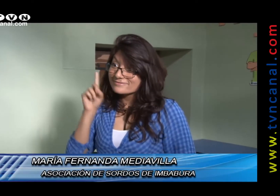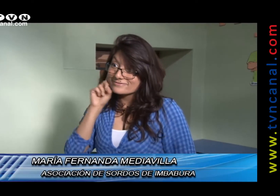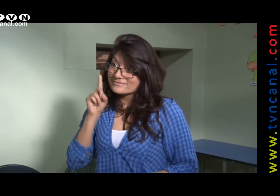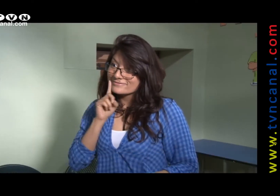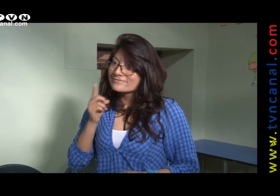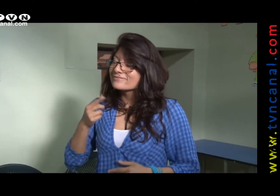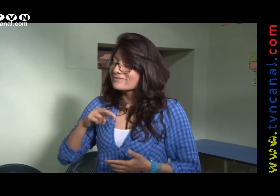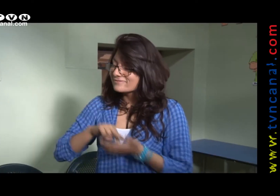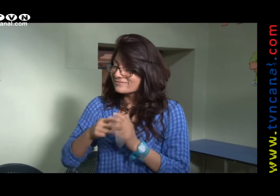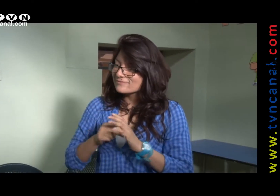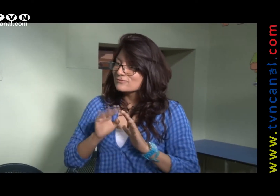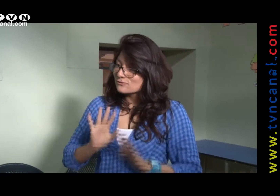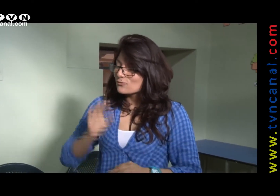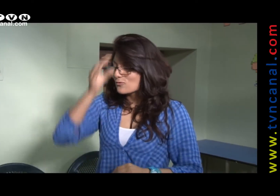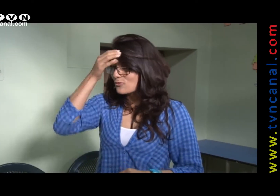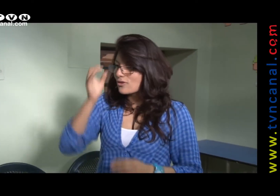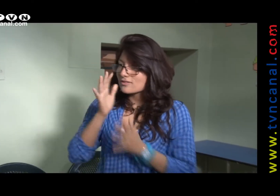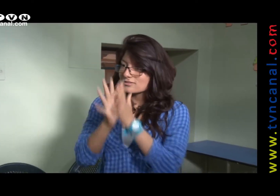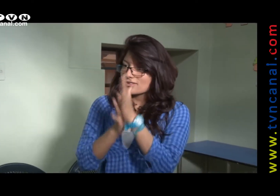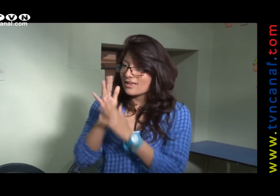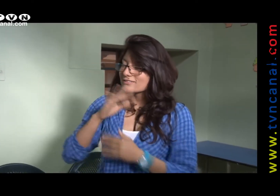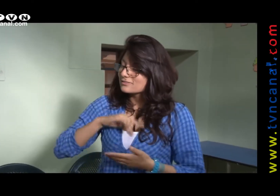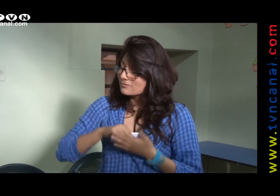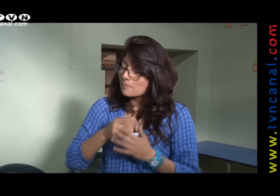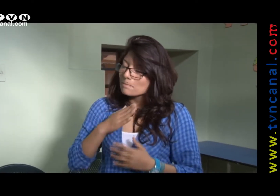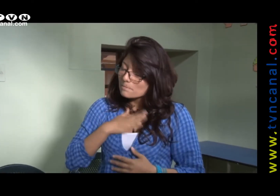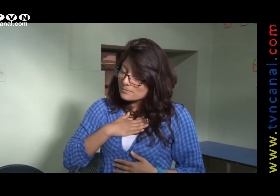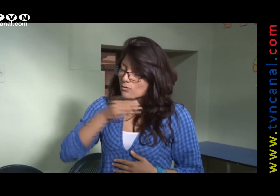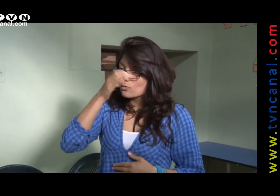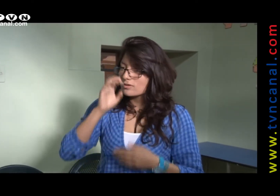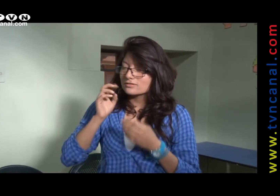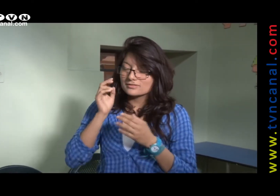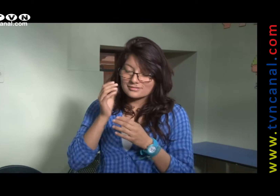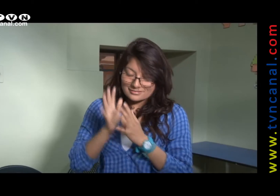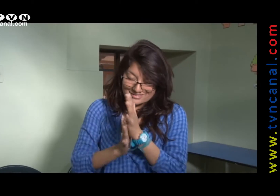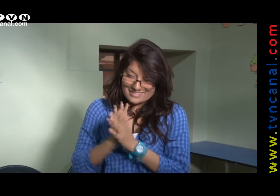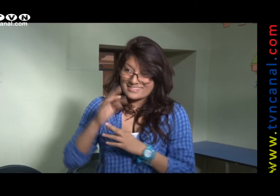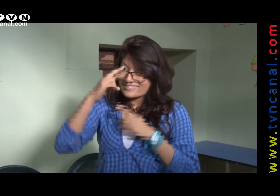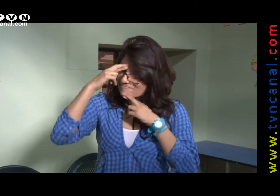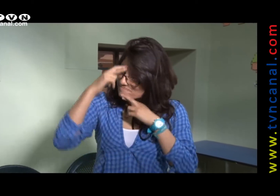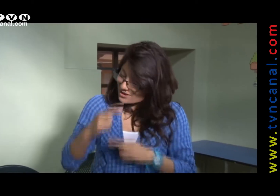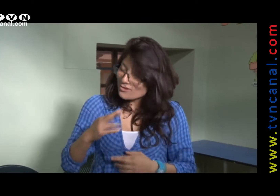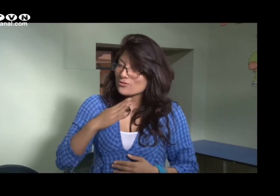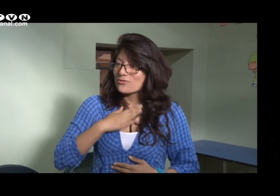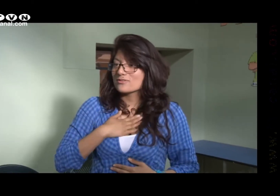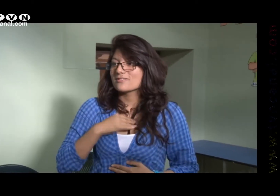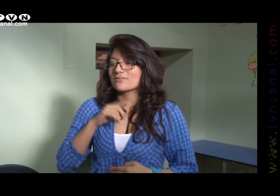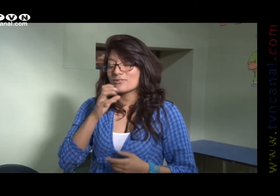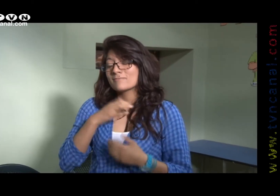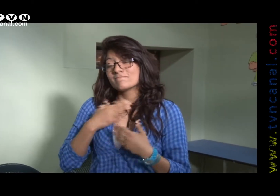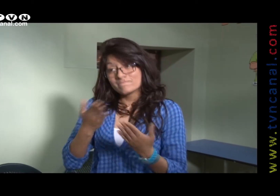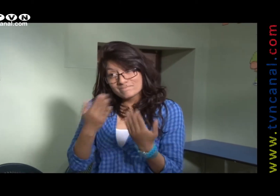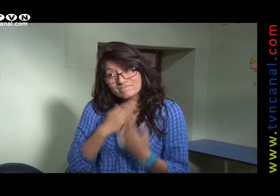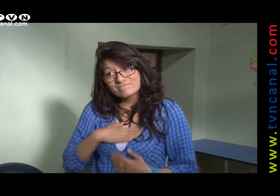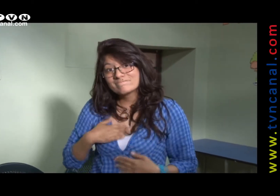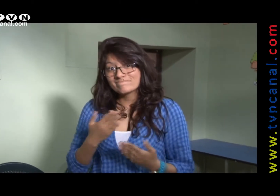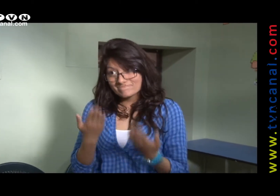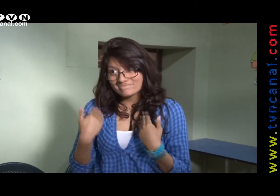pero a los sordos se nos considera como discapacitados. Nosotros tenemos también nuestra comunidad lingüística,